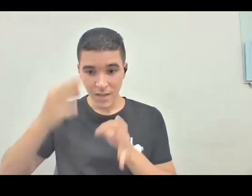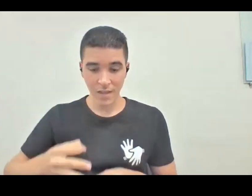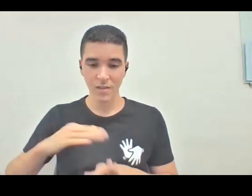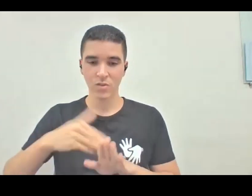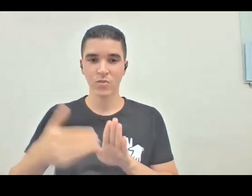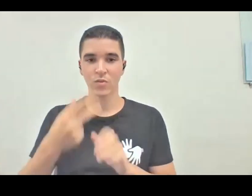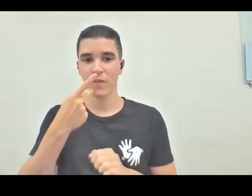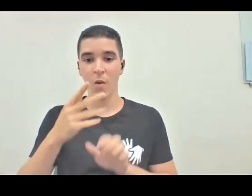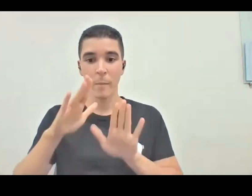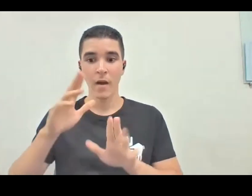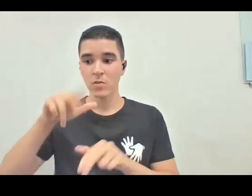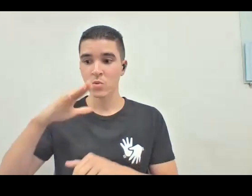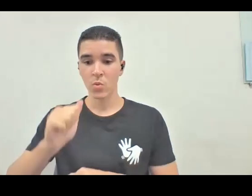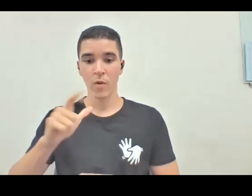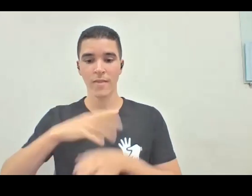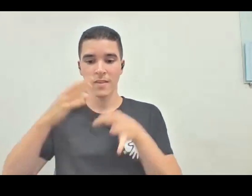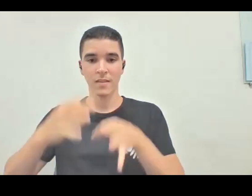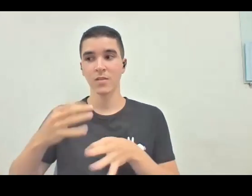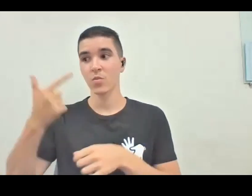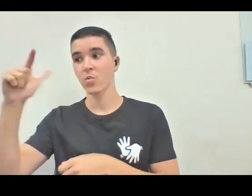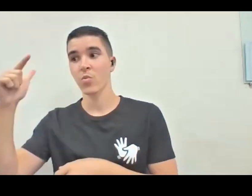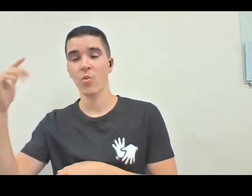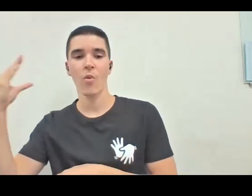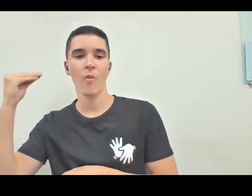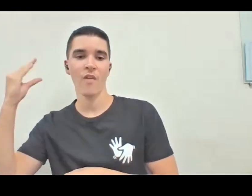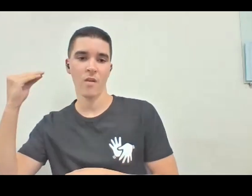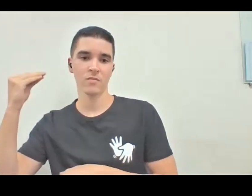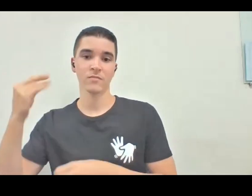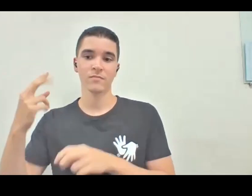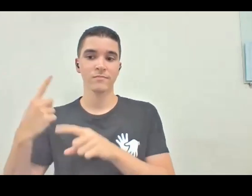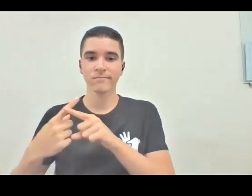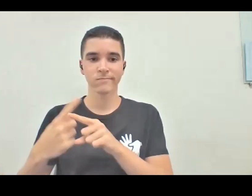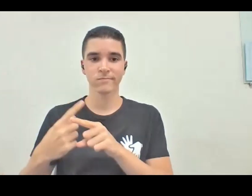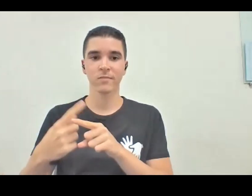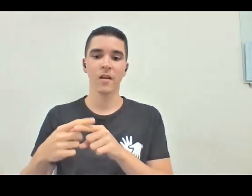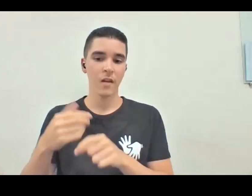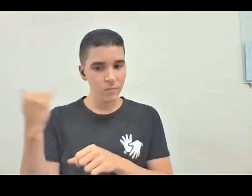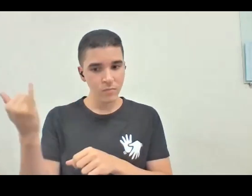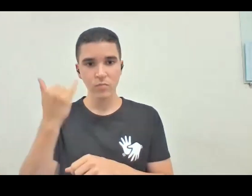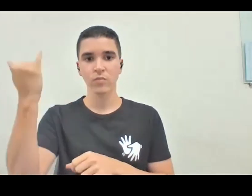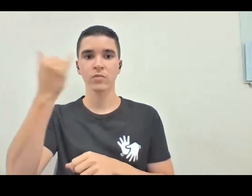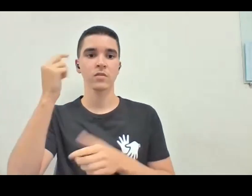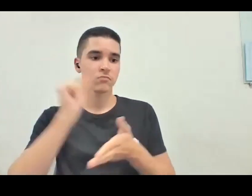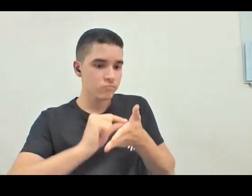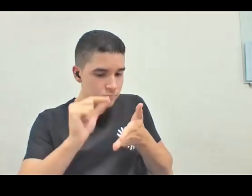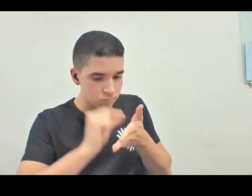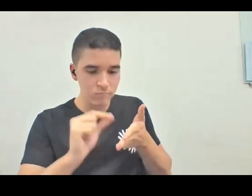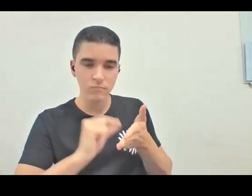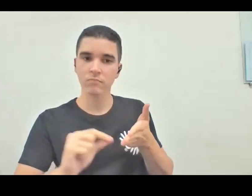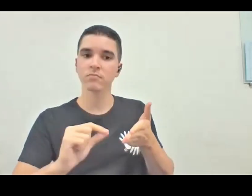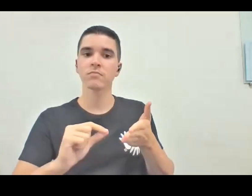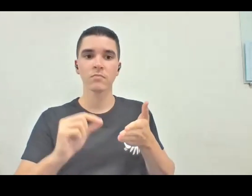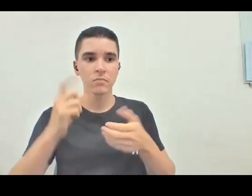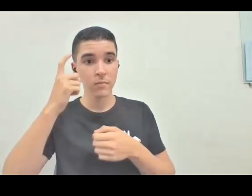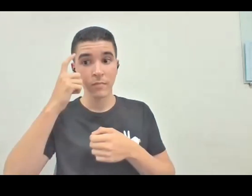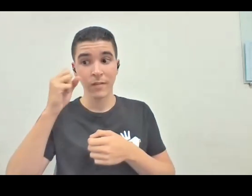por isso que as formas de registro, do que a gente pensa, do que a gente interage, é muito importante a gente escrever, anotar, enfim, porque senão as coisas se